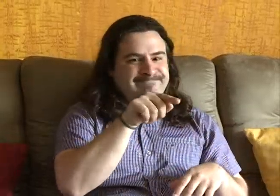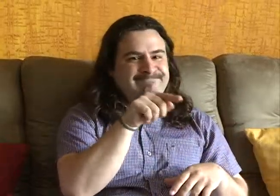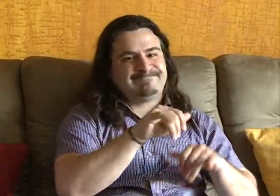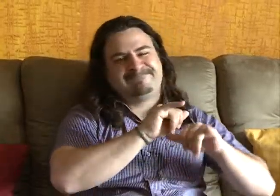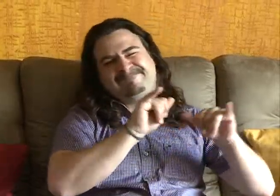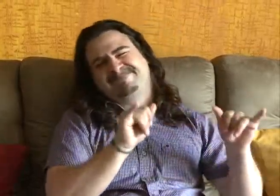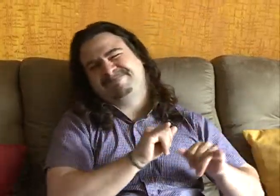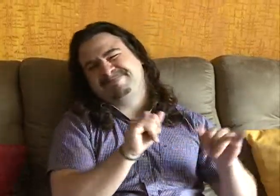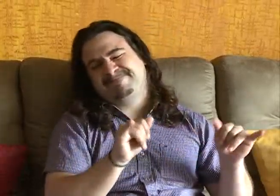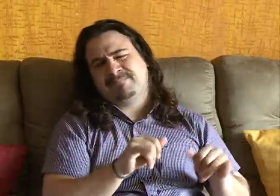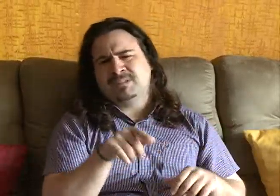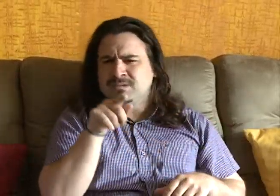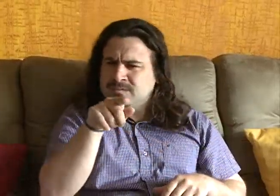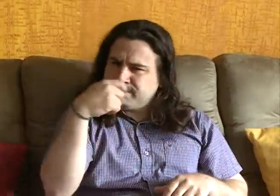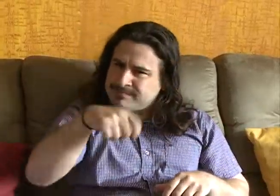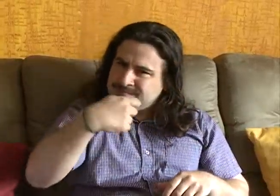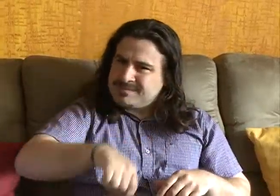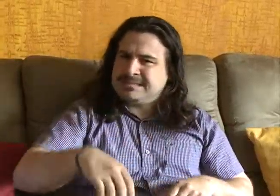Tente se aproximar e interagir com ele.